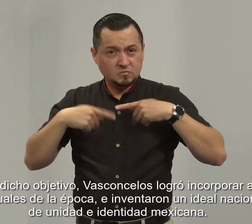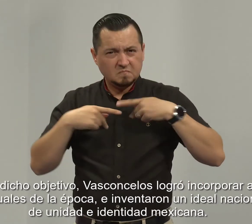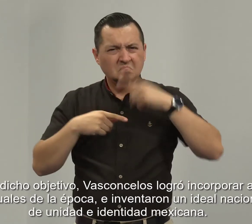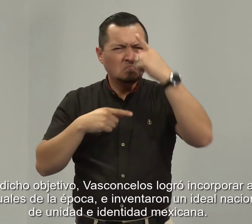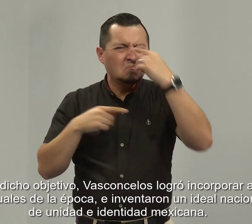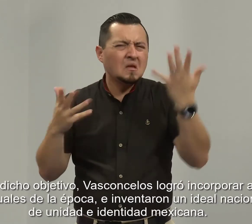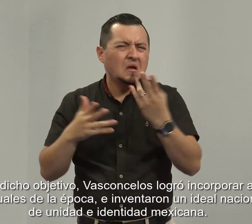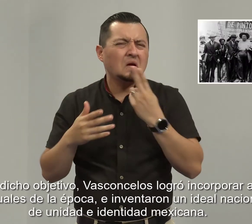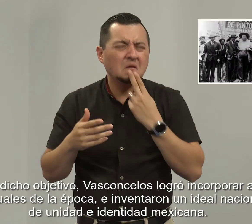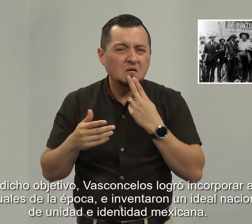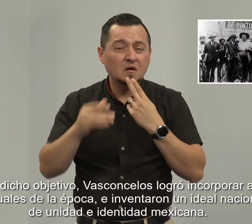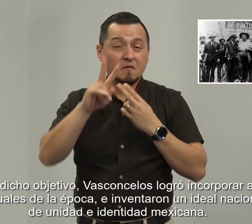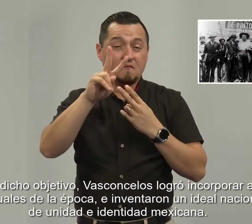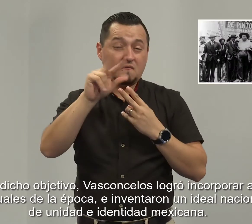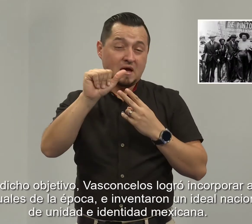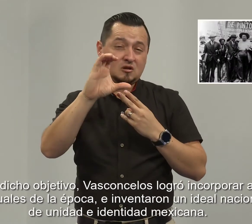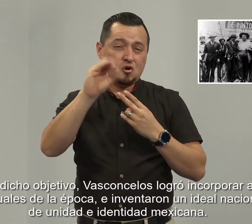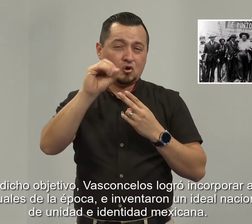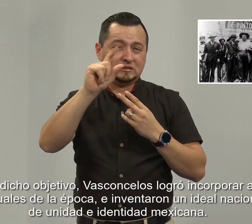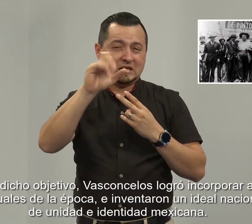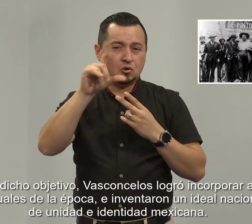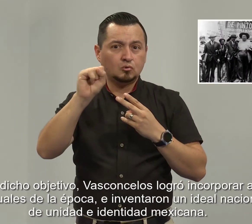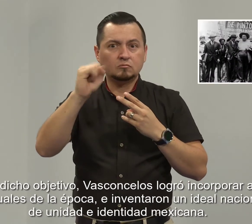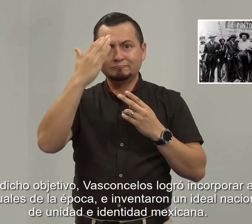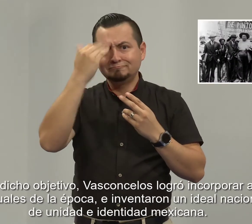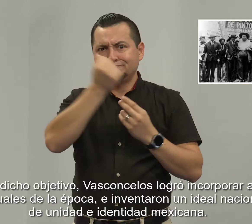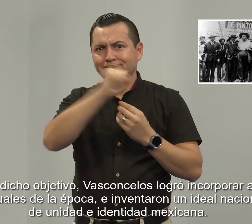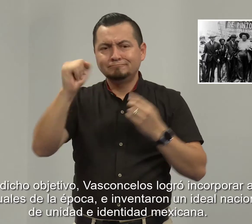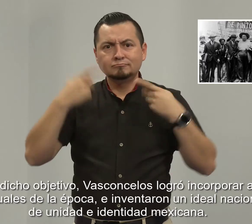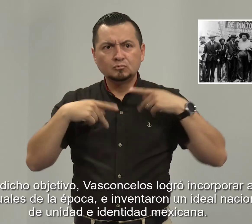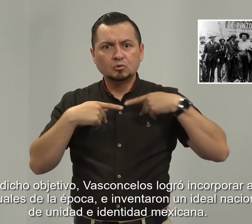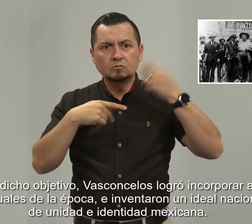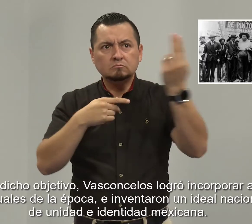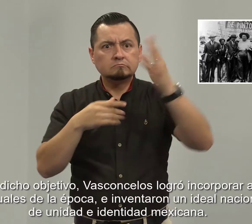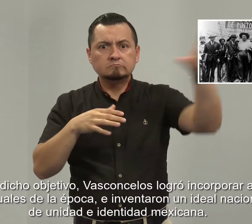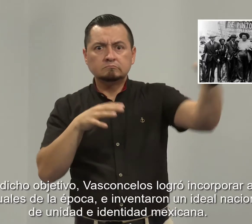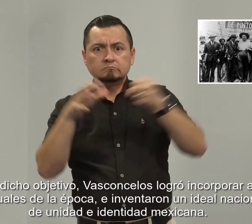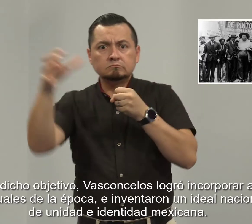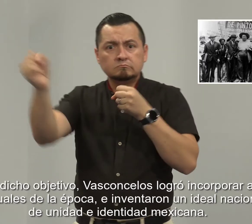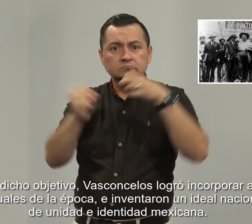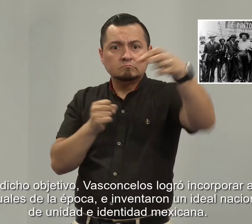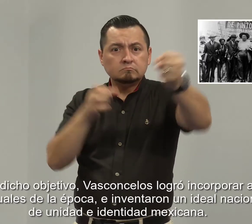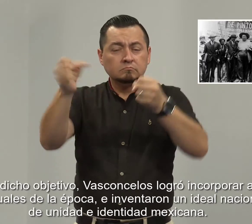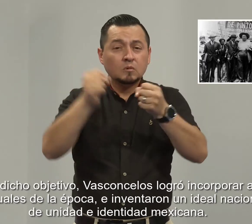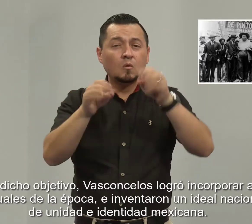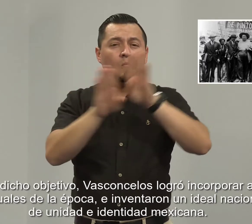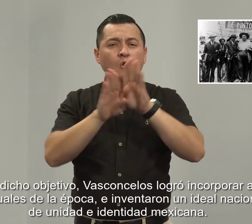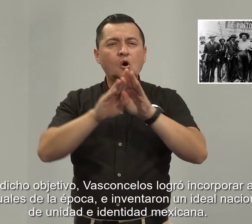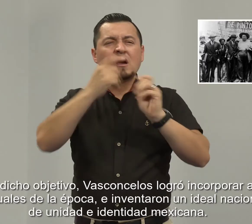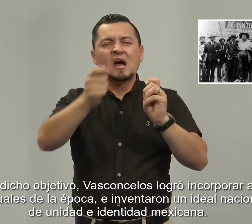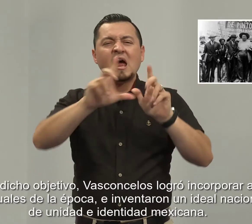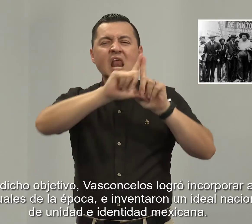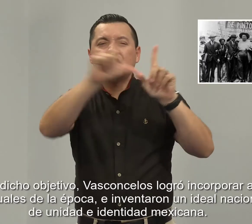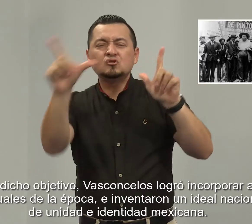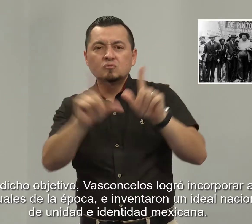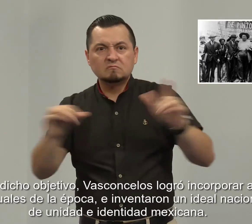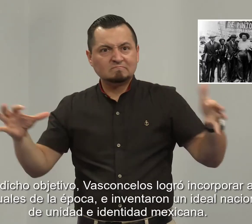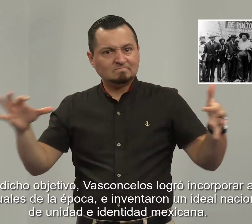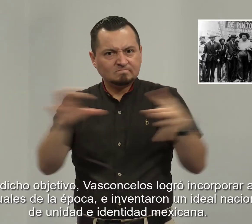Vasconcelos logró incorporar a artistas e intelectuales de la época e inventaron un ideal nacionalista de unidad e identidad mexicana.